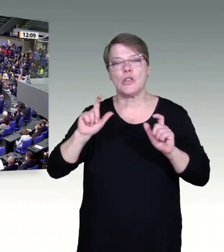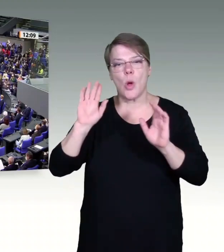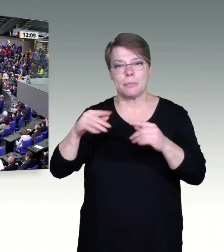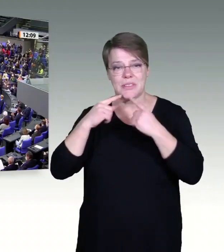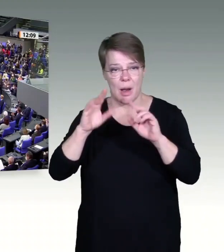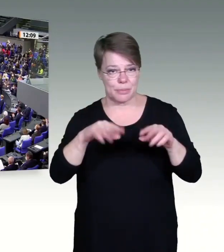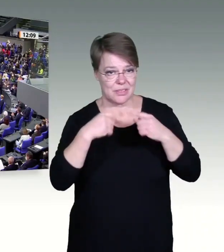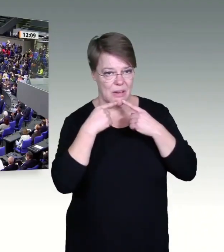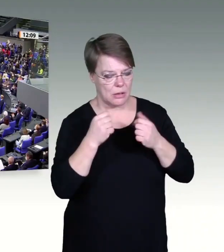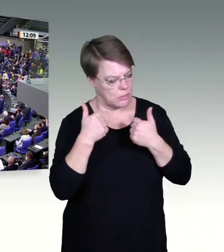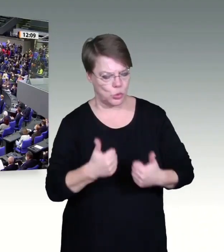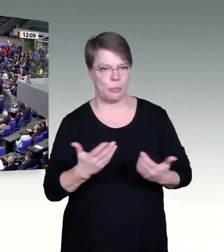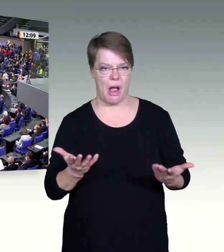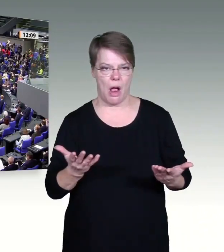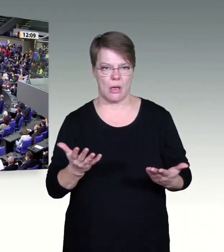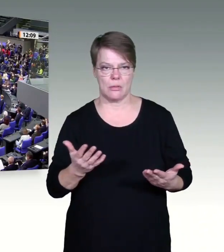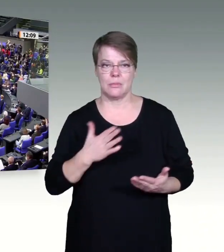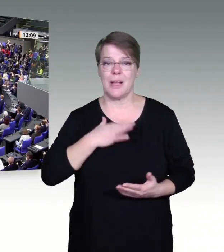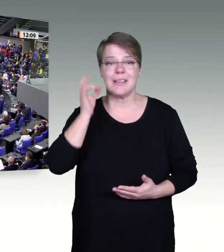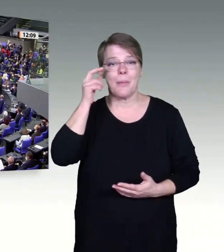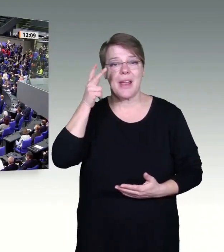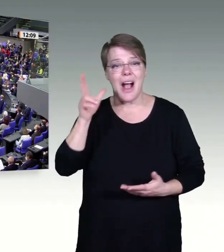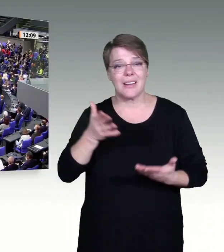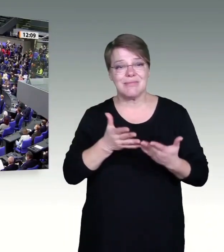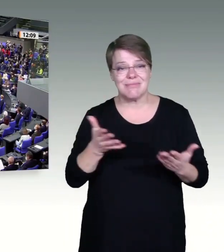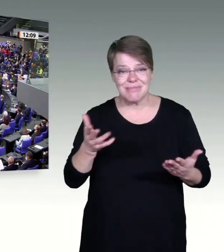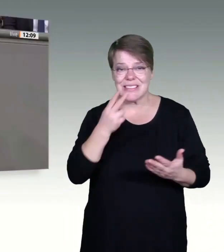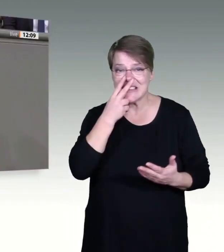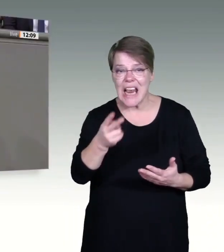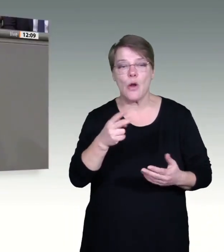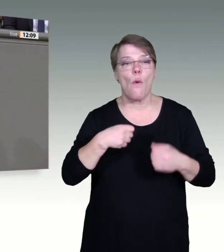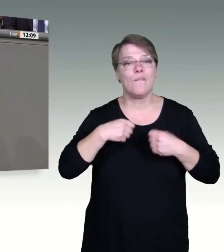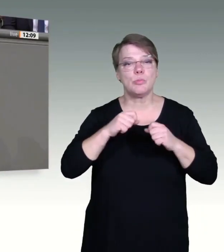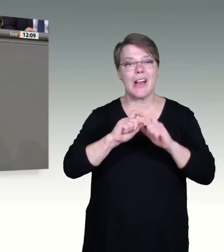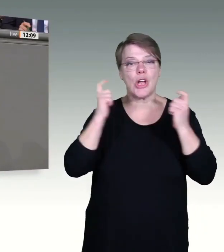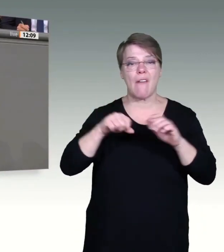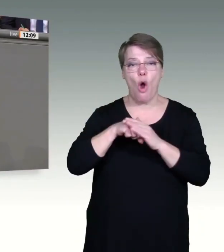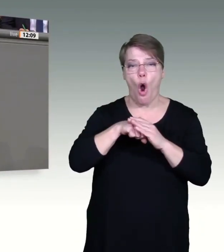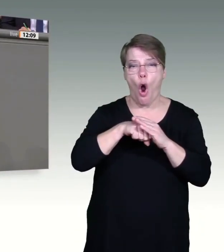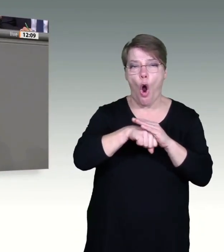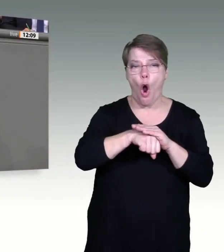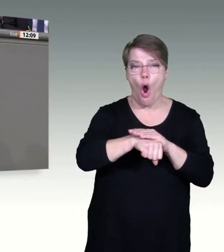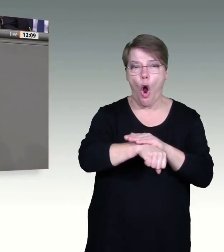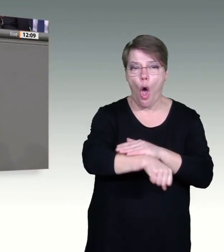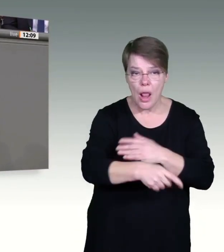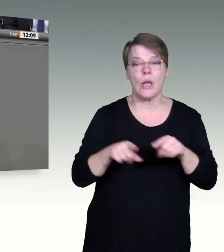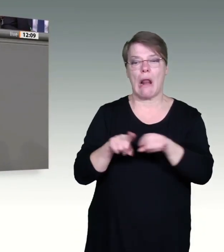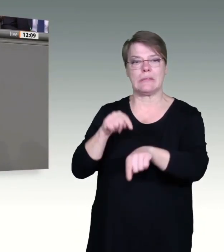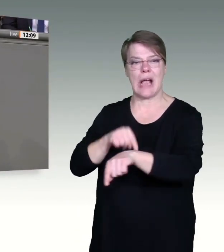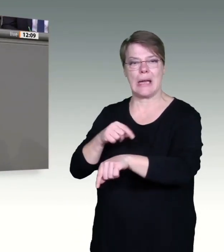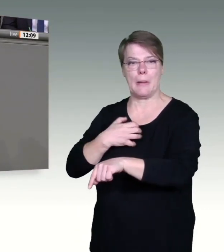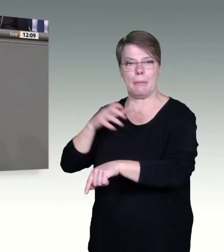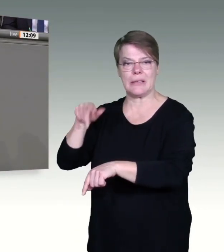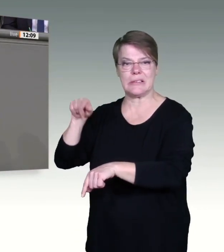Und deshalb werden wir heute weitere Änderungen und vor allem Klarstellungen im Infektionsschutzgesetz